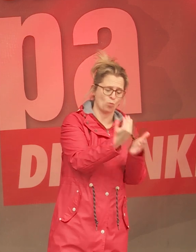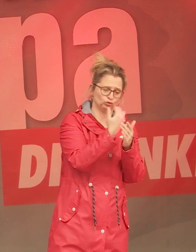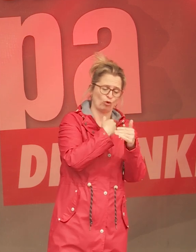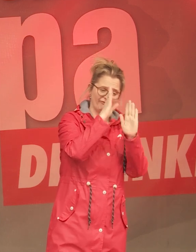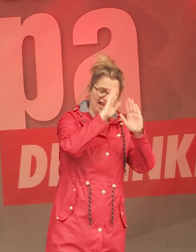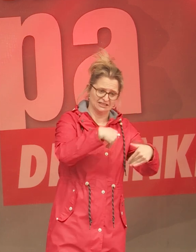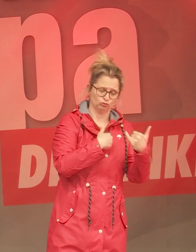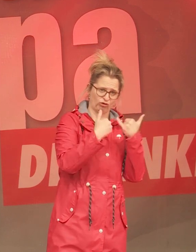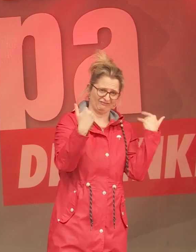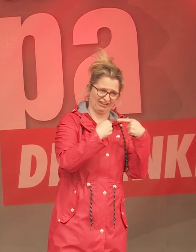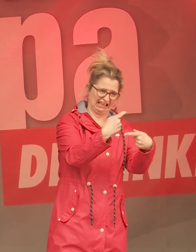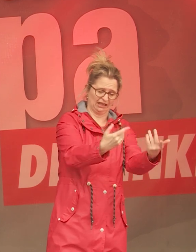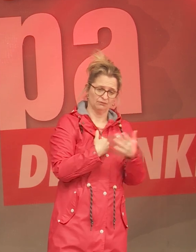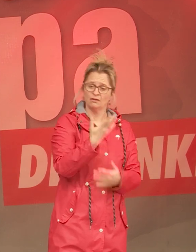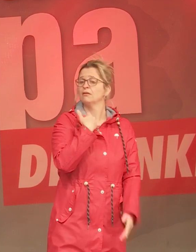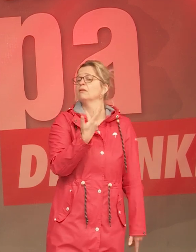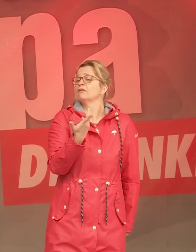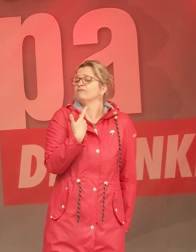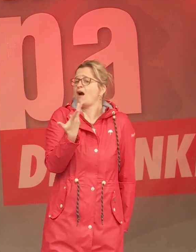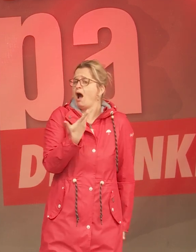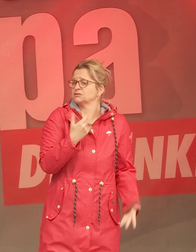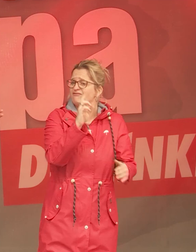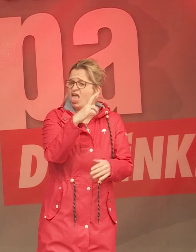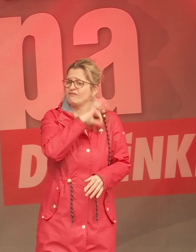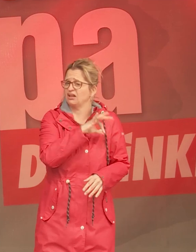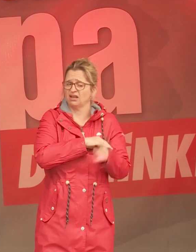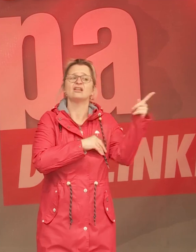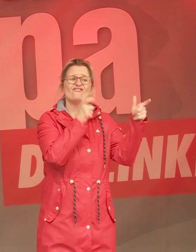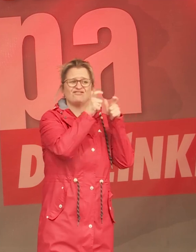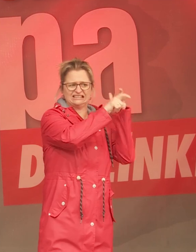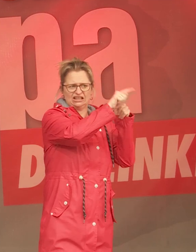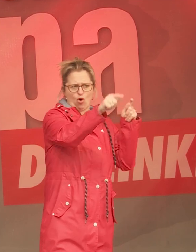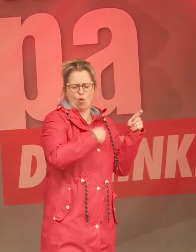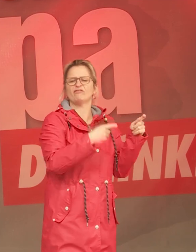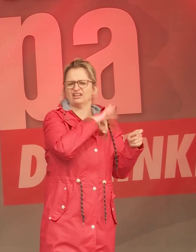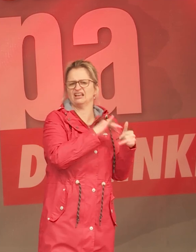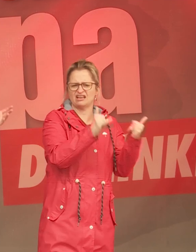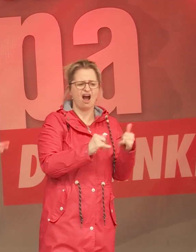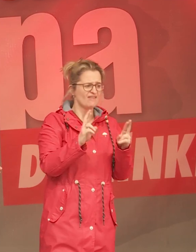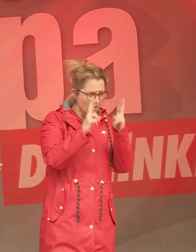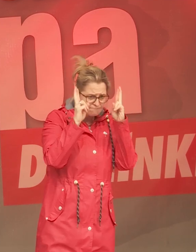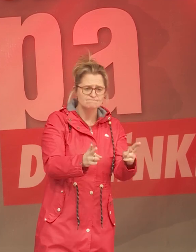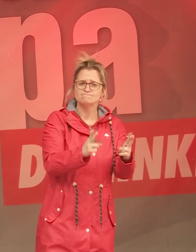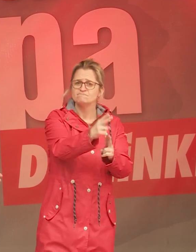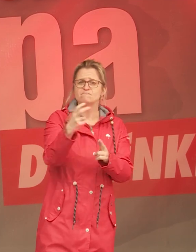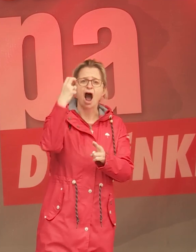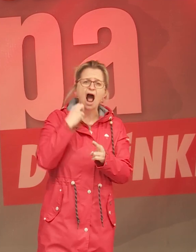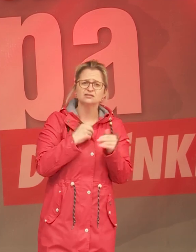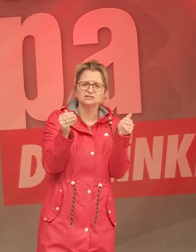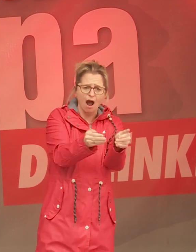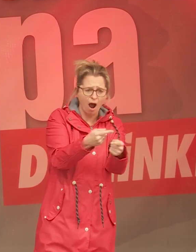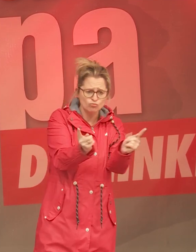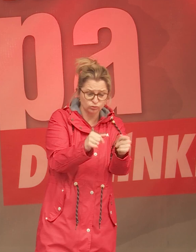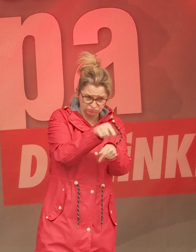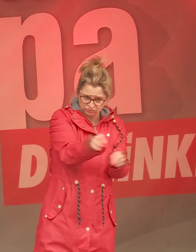ja, wozu das führt. In erster Linie, dass die Versicherungen immer mehr verdienen. Aber die Leute, die von Altersarmut betroffen sind, sich diese Produkte überhaupt gar nicht leisten können.